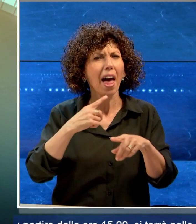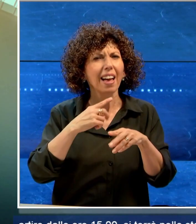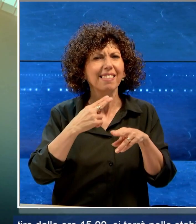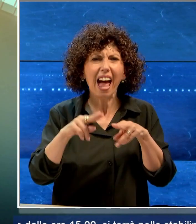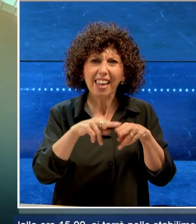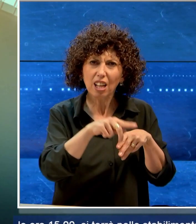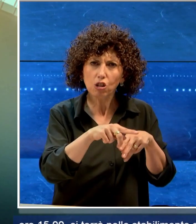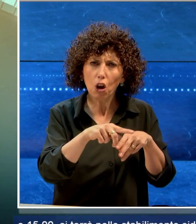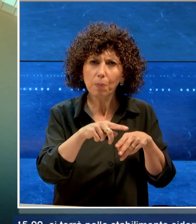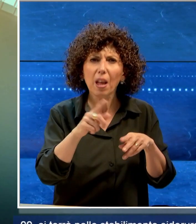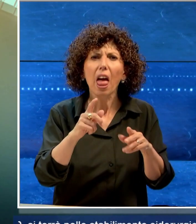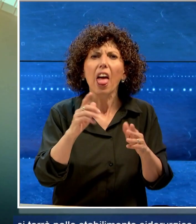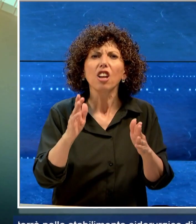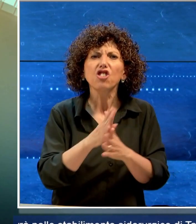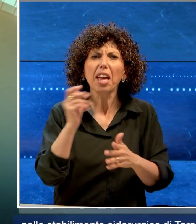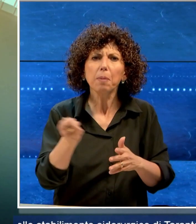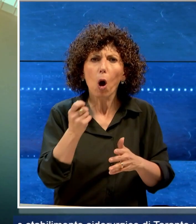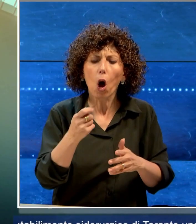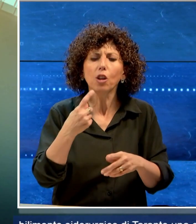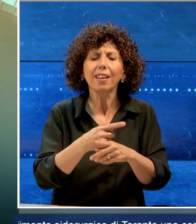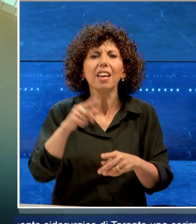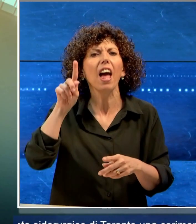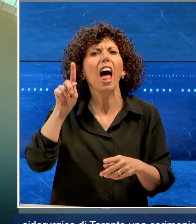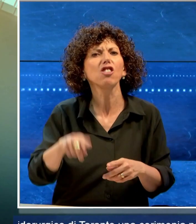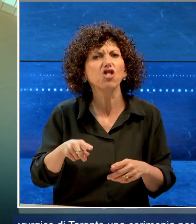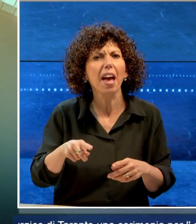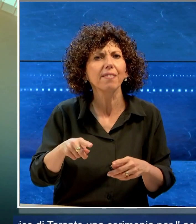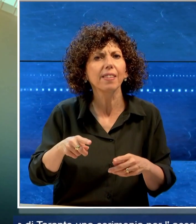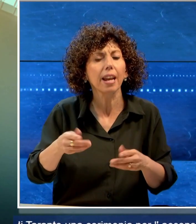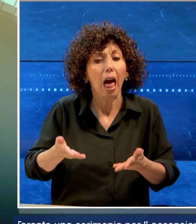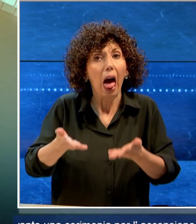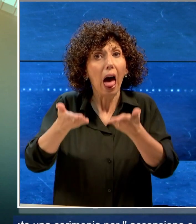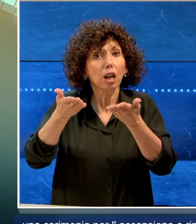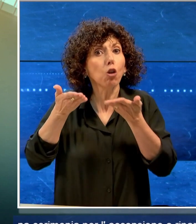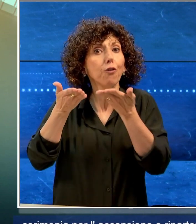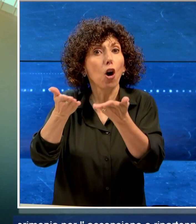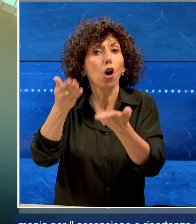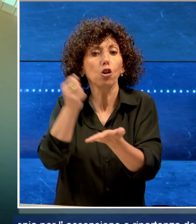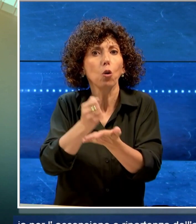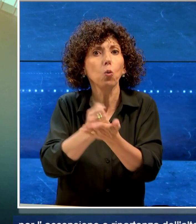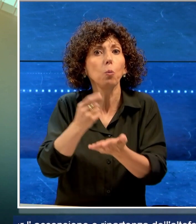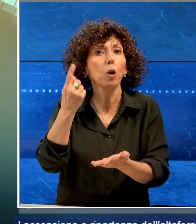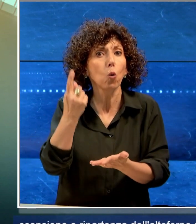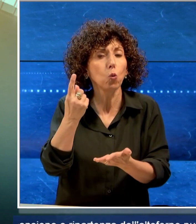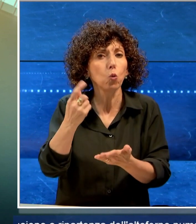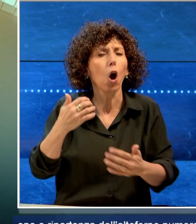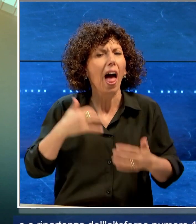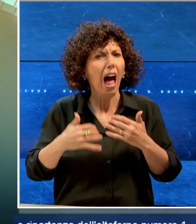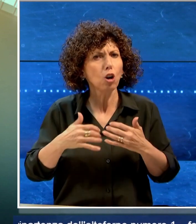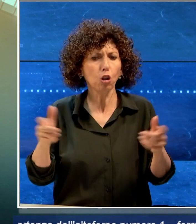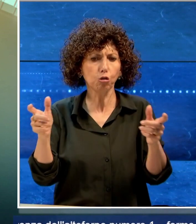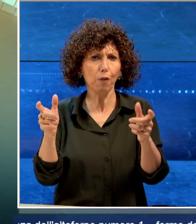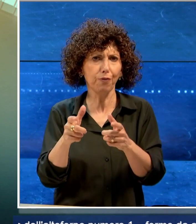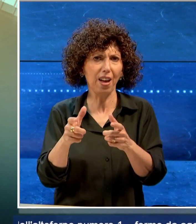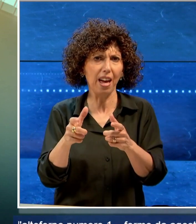cerimonia per l'accensione e la ripartenza dell'alto forno numero 1 fermo d'agosto 2023